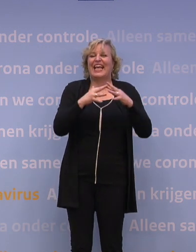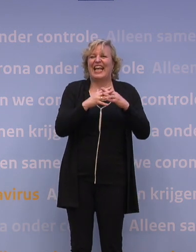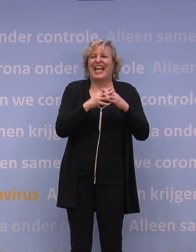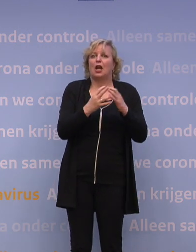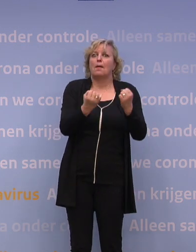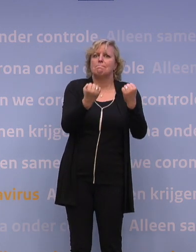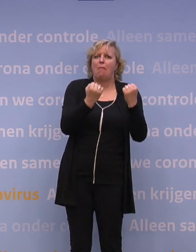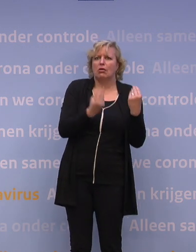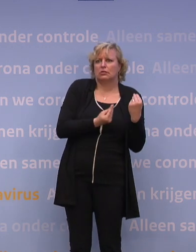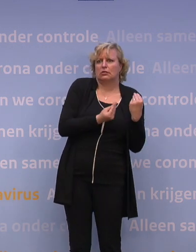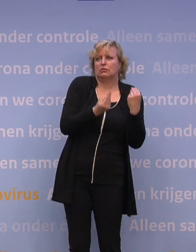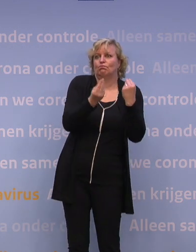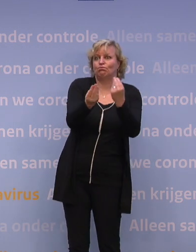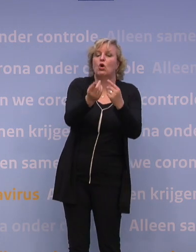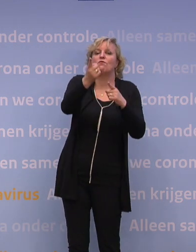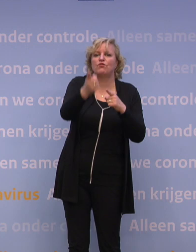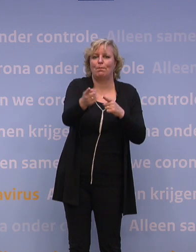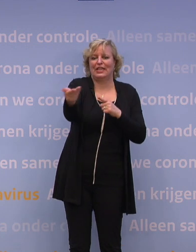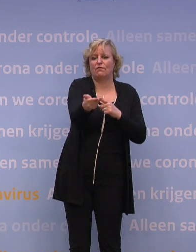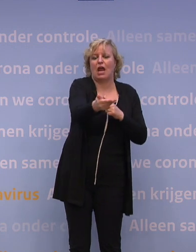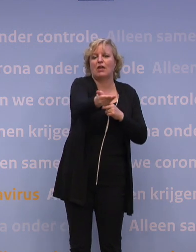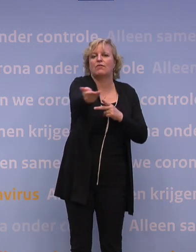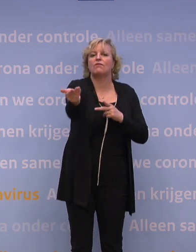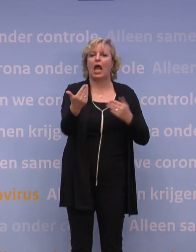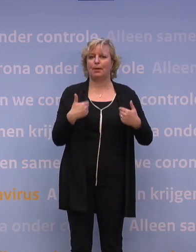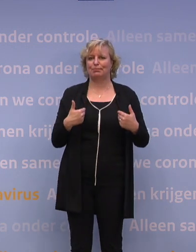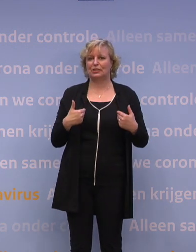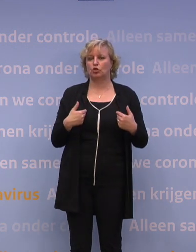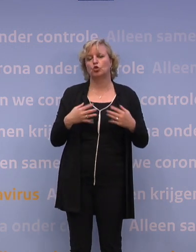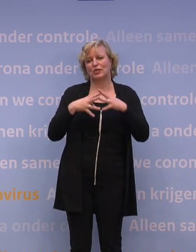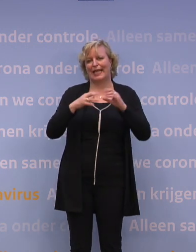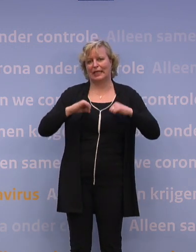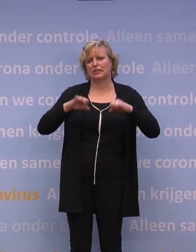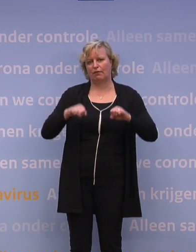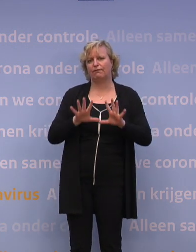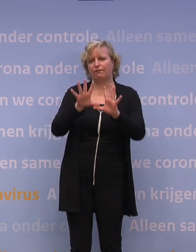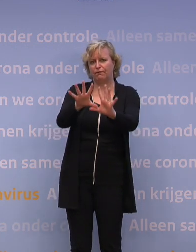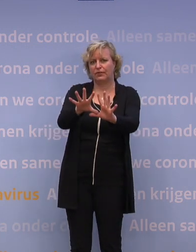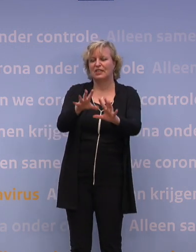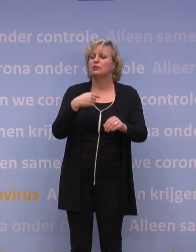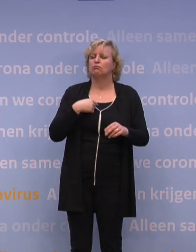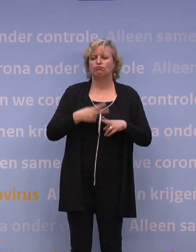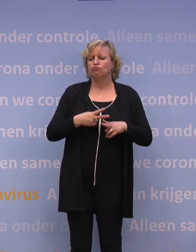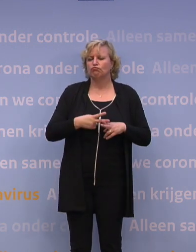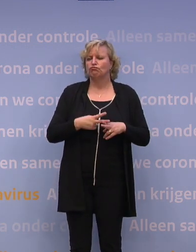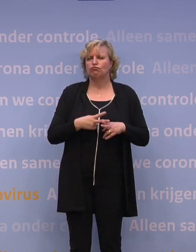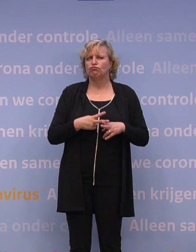...om dat verplicht te vragen aan de mensen die daar binnenkomen. Dus daar gaan kerken echt helemaal zelf over. Ik denk eerlijk gezegd dat dat niet gaat werken.